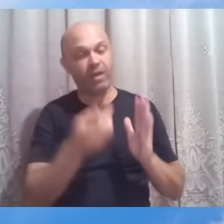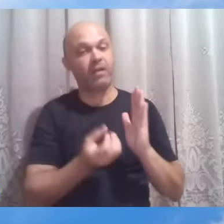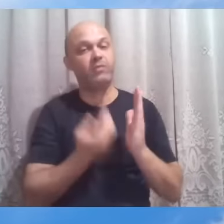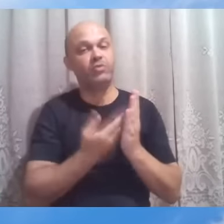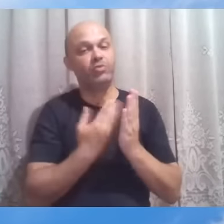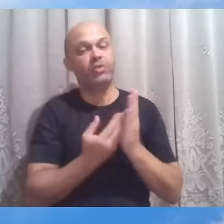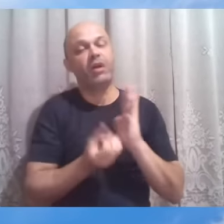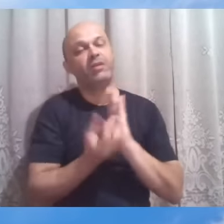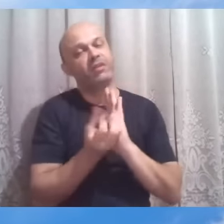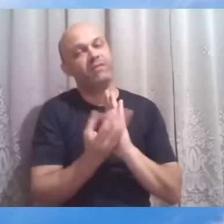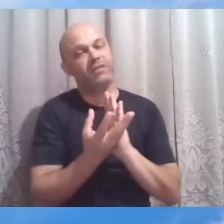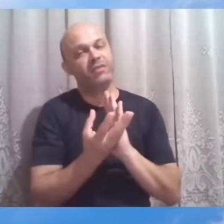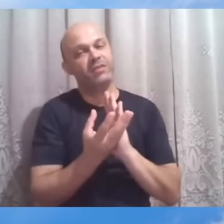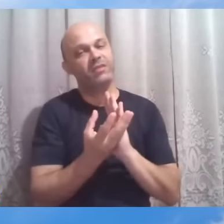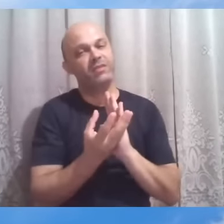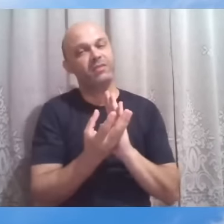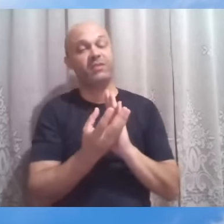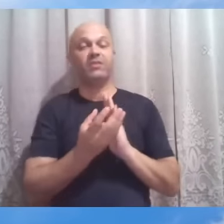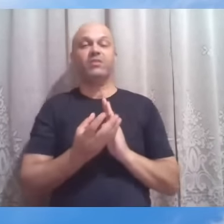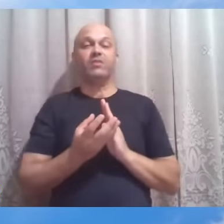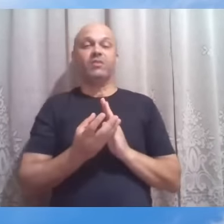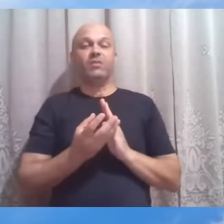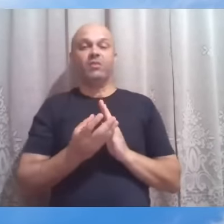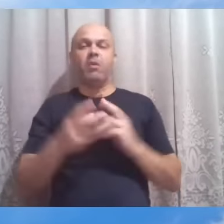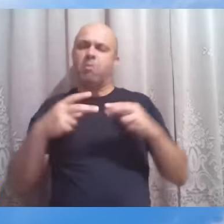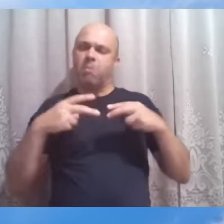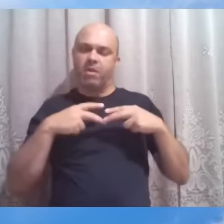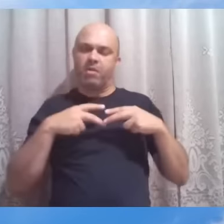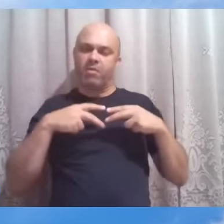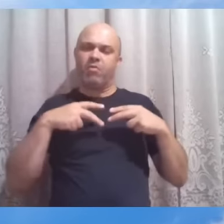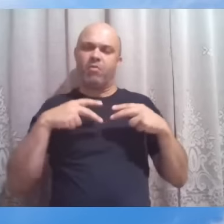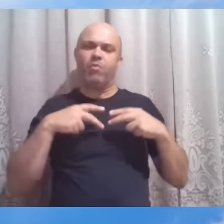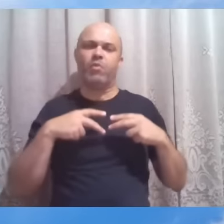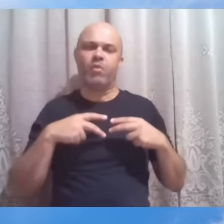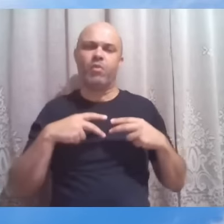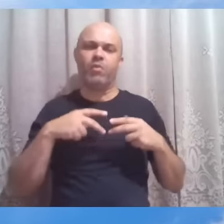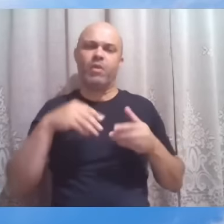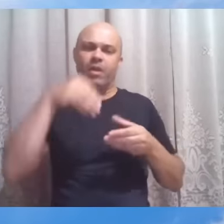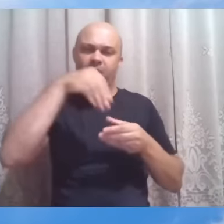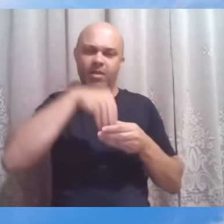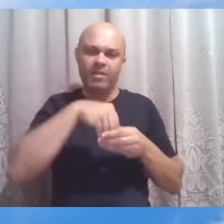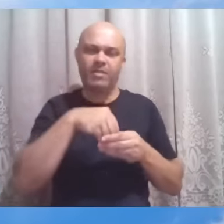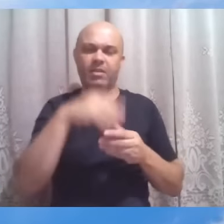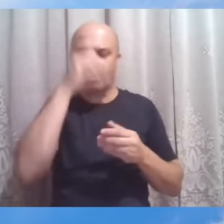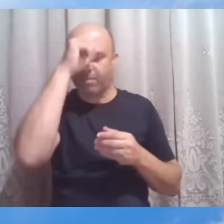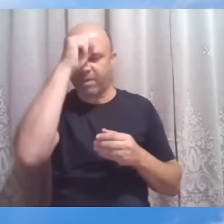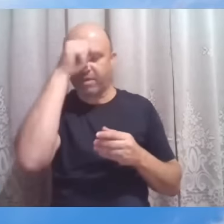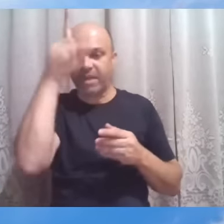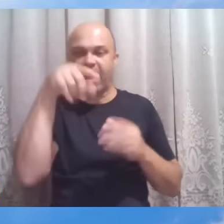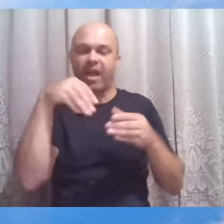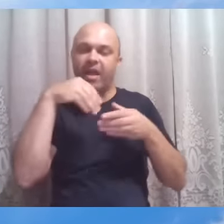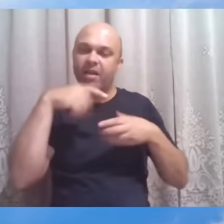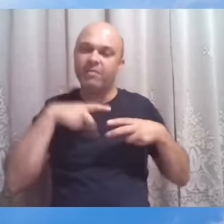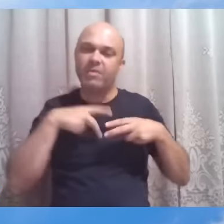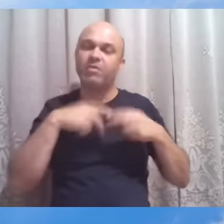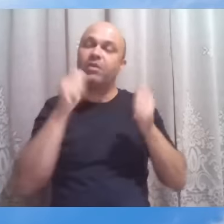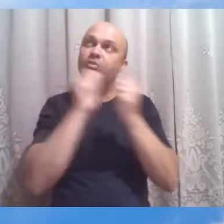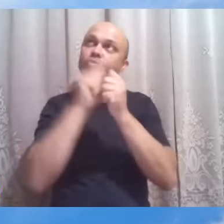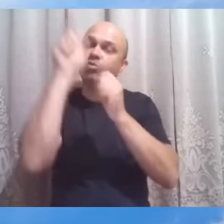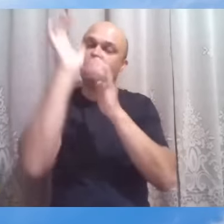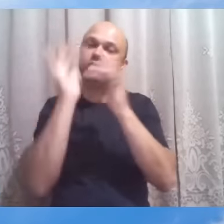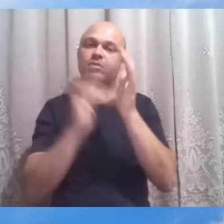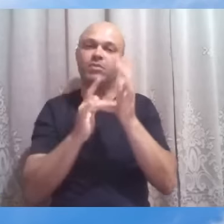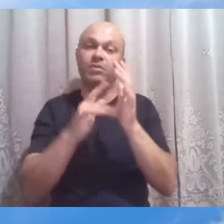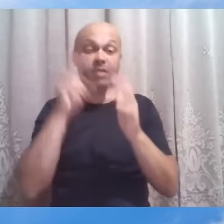Criar a intimidade com as suas lições, que no fundo será criar a intimidade com ele próprio. Lembrando que ele orientou a